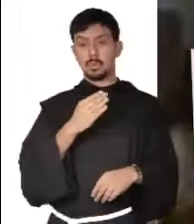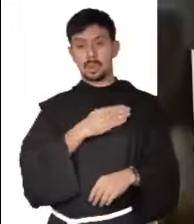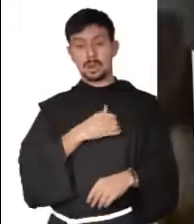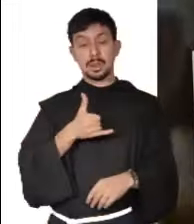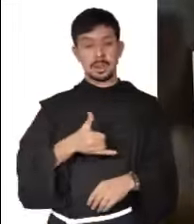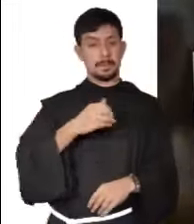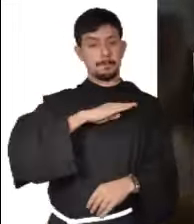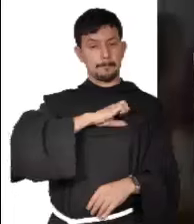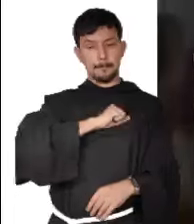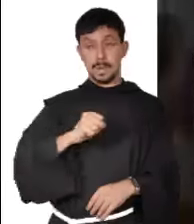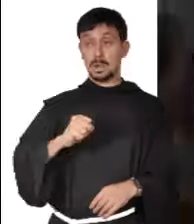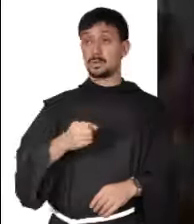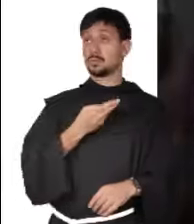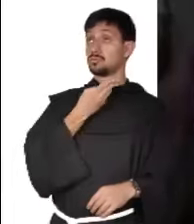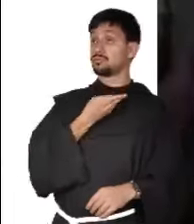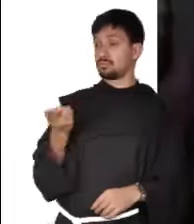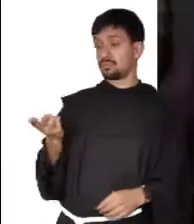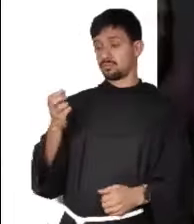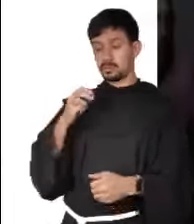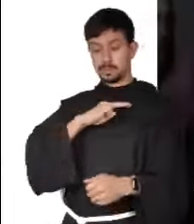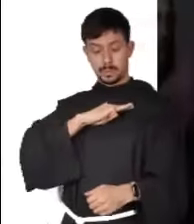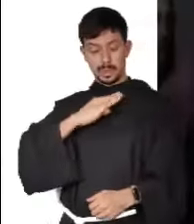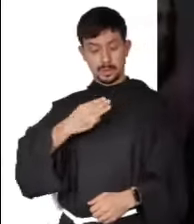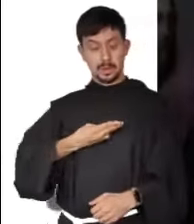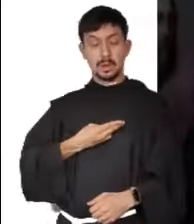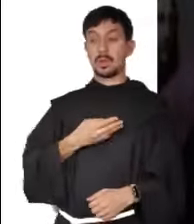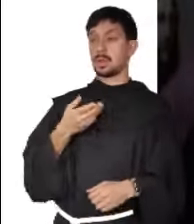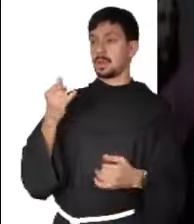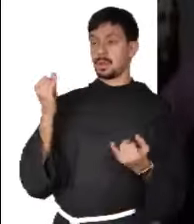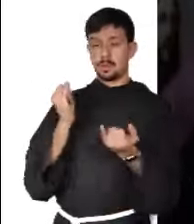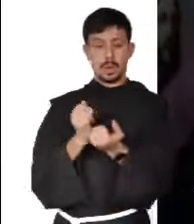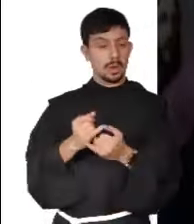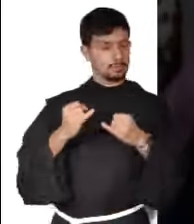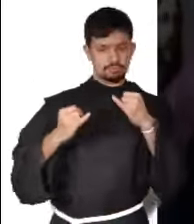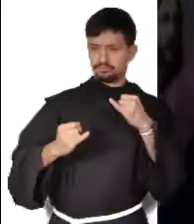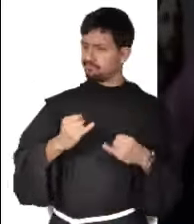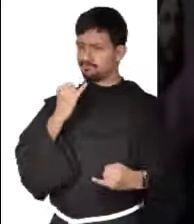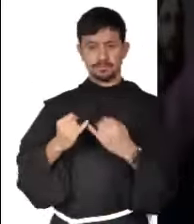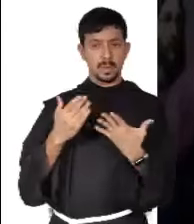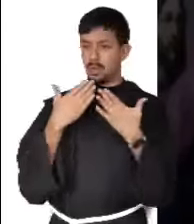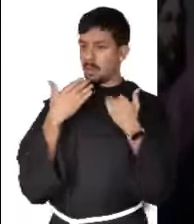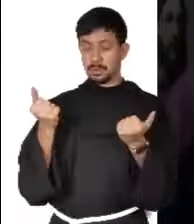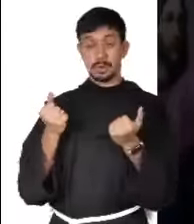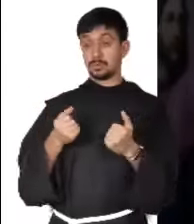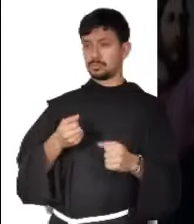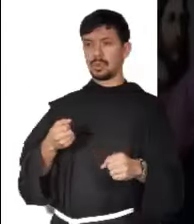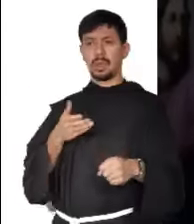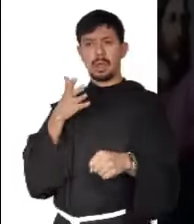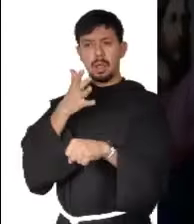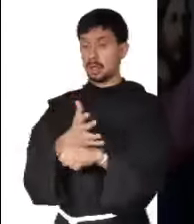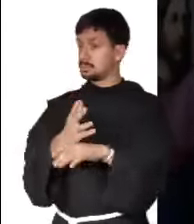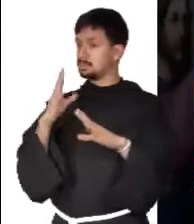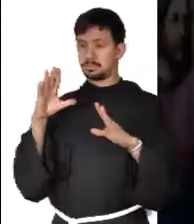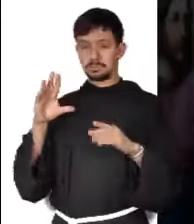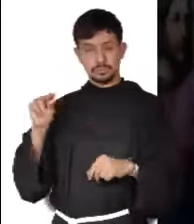Señor, misericordiosos como su Padre es misericordioso. No juzguen y no serán juzgados. No